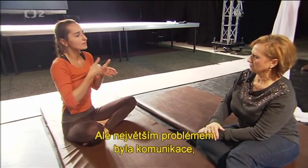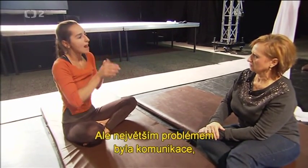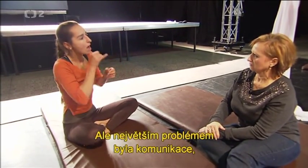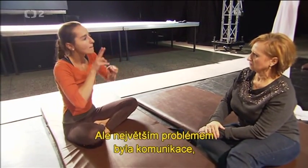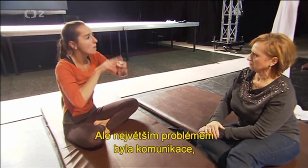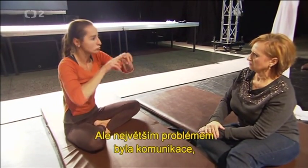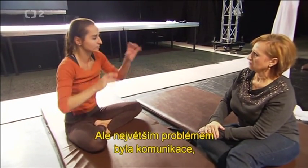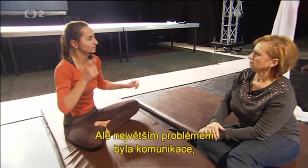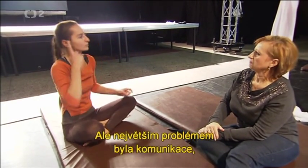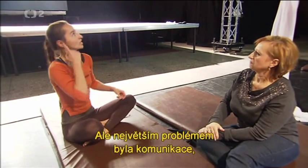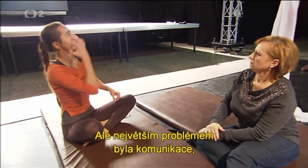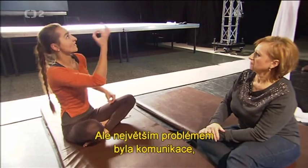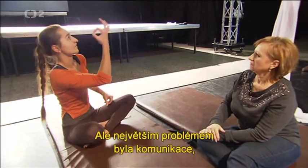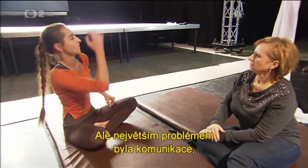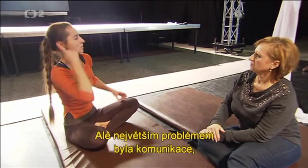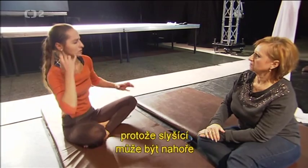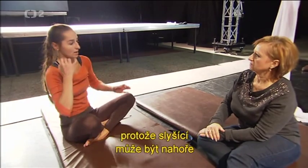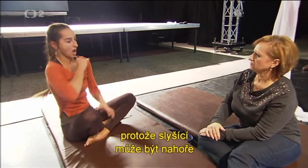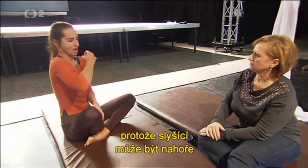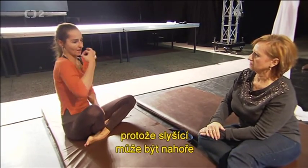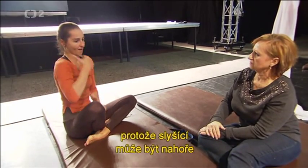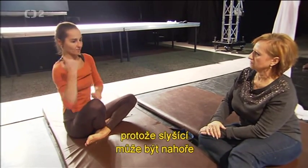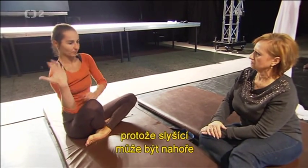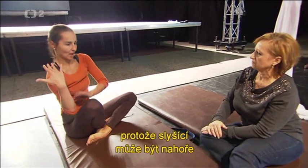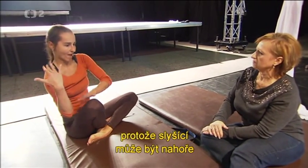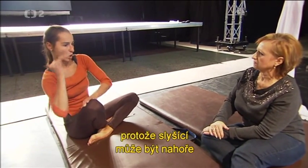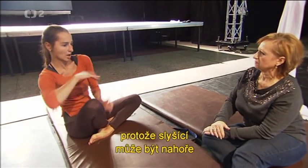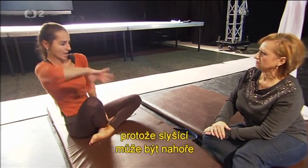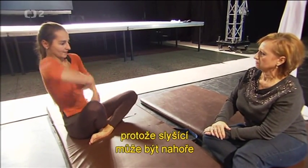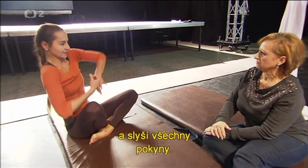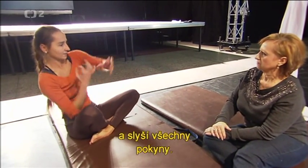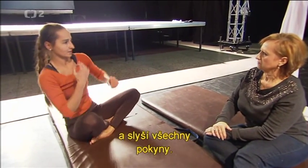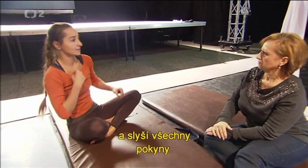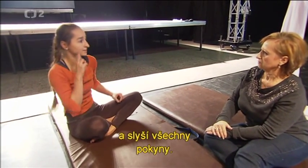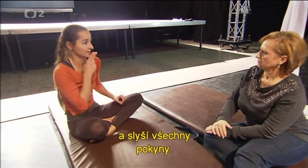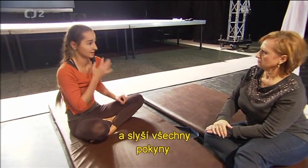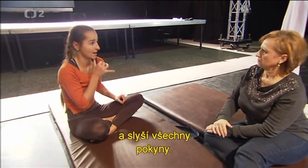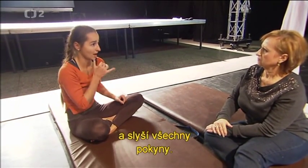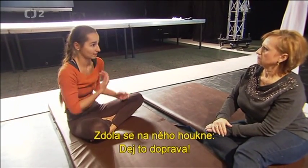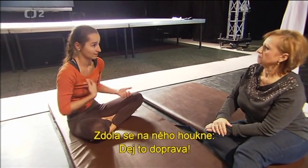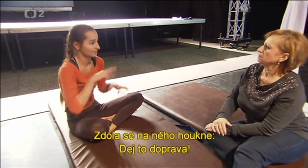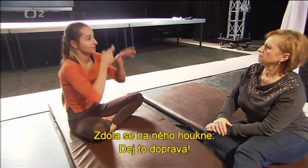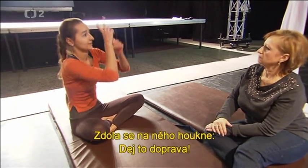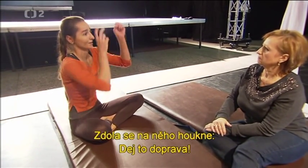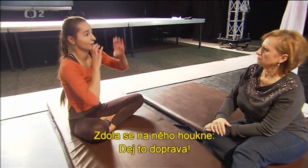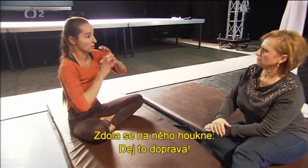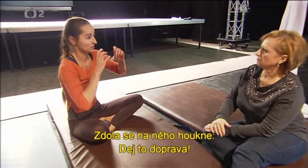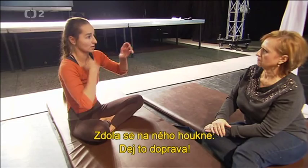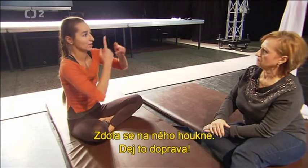problémem byla komunikace, protože slyšící může být nahoře a slyší všechny pokyny. Zdola se na něho houkne. Dej to doprava.